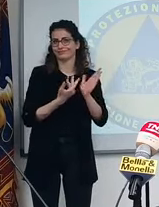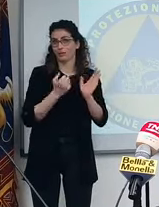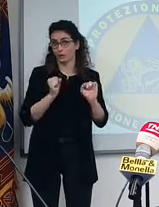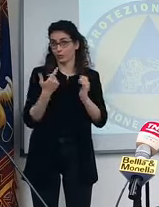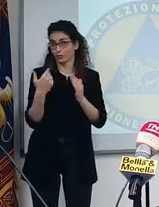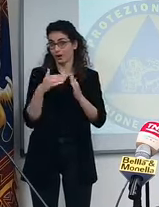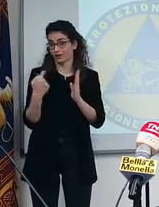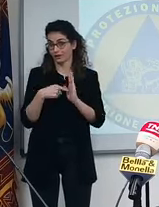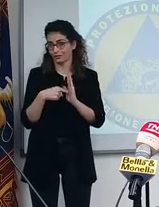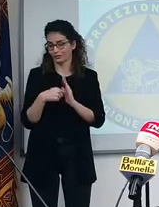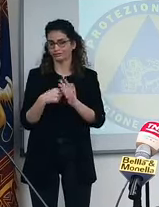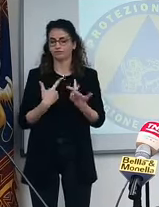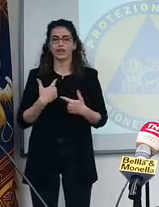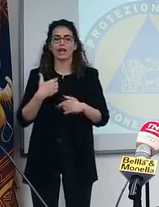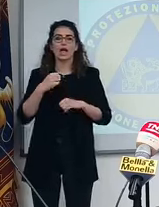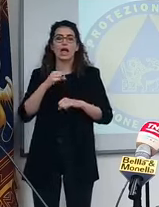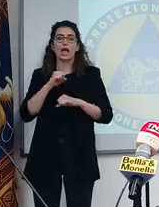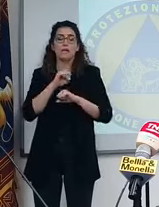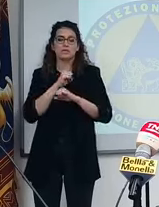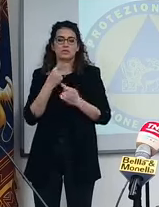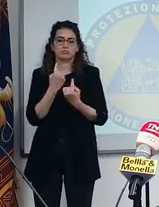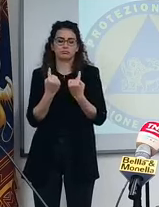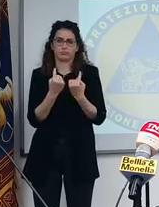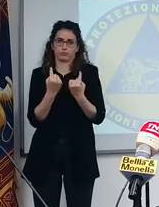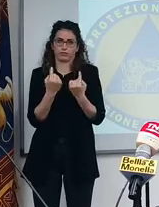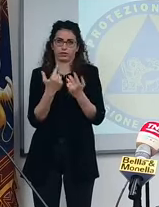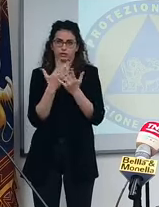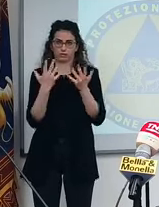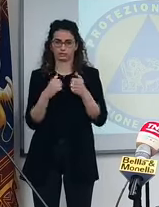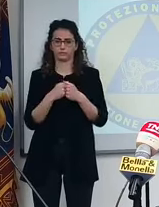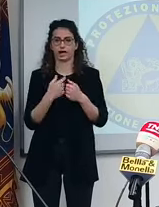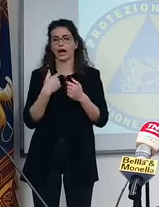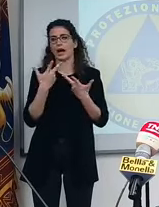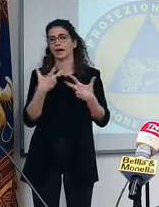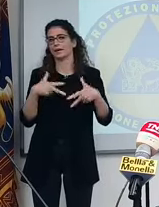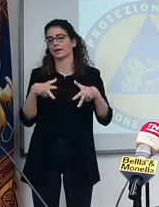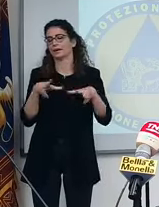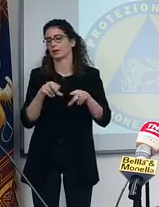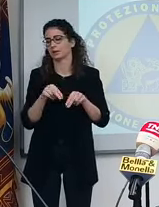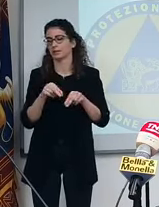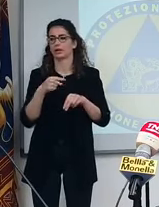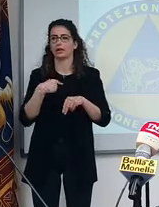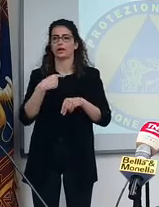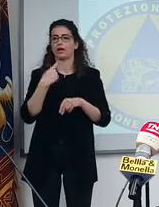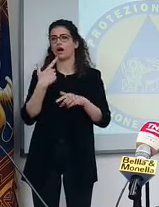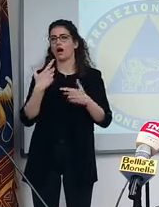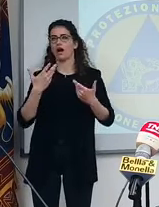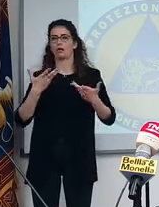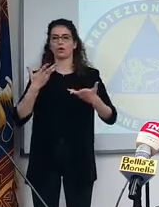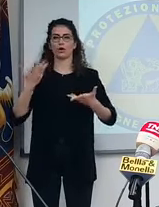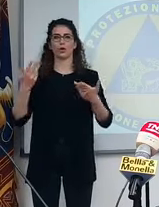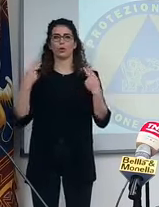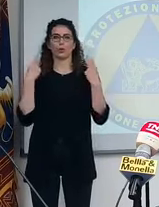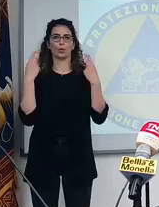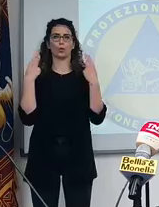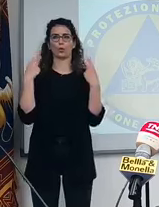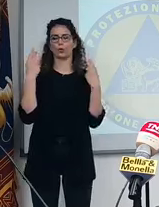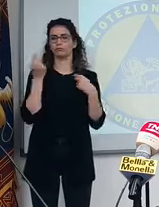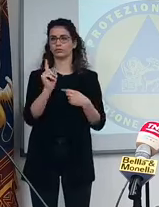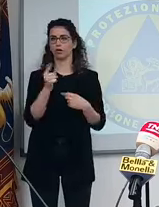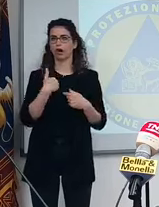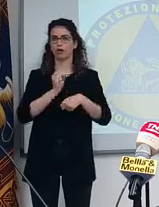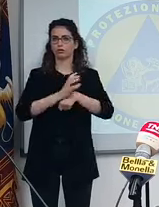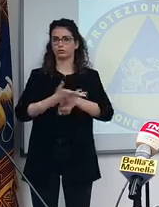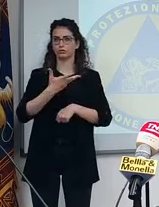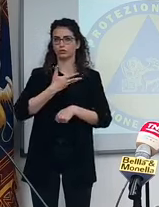Io penso che queste sono cose ovvie. Ma vi ripeto, non perché dobbiamo fare i fenomeni. Qua c'è poco a fare i fenomeni. Il virus c'è e dobbiamo